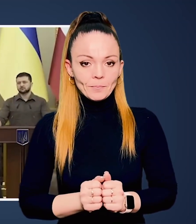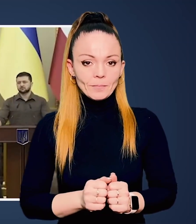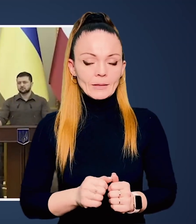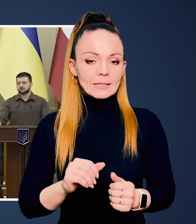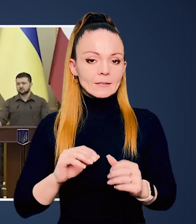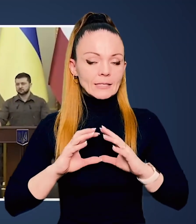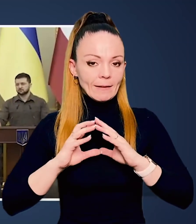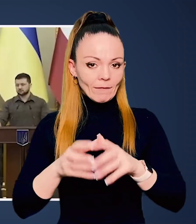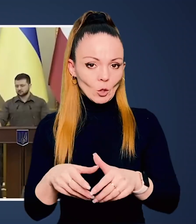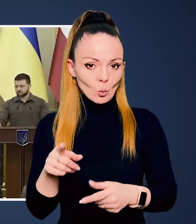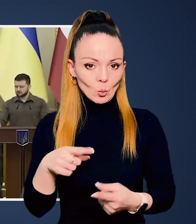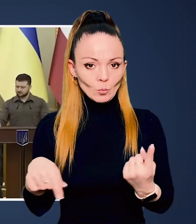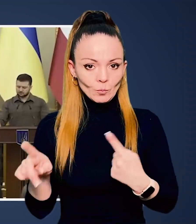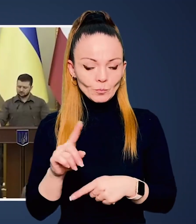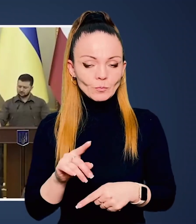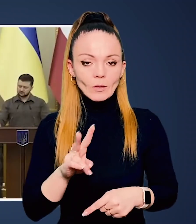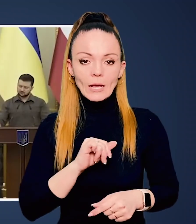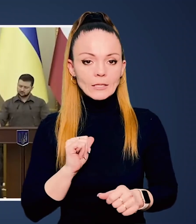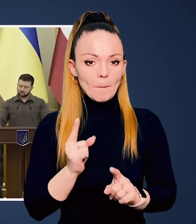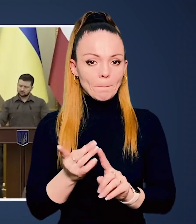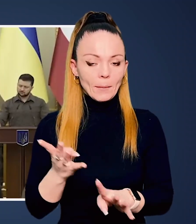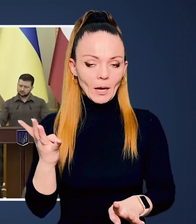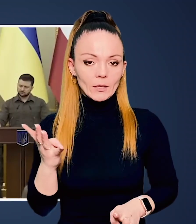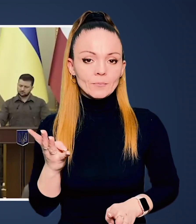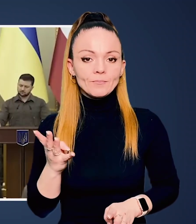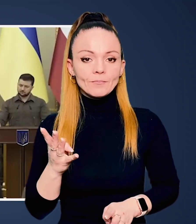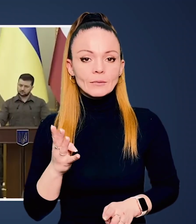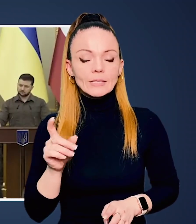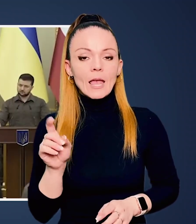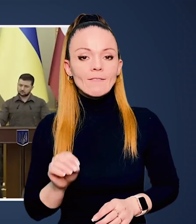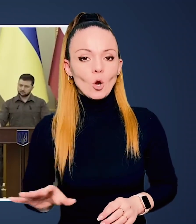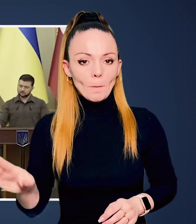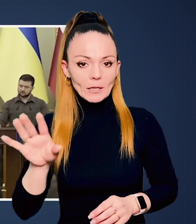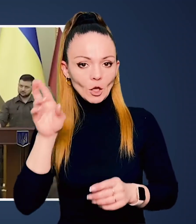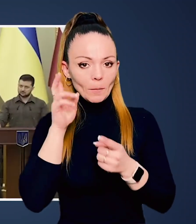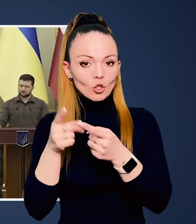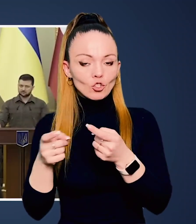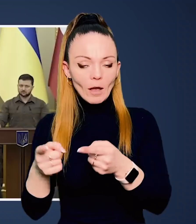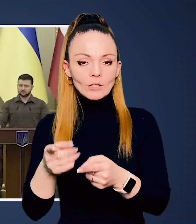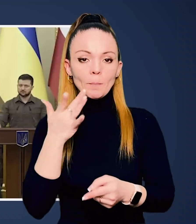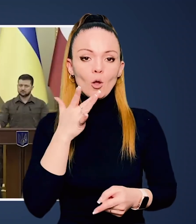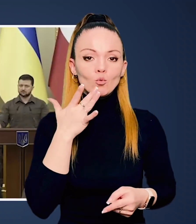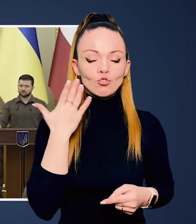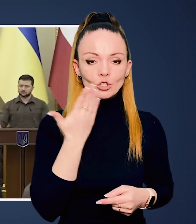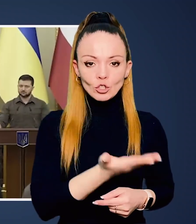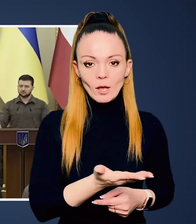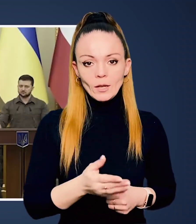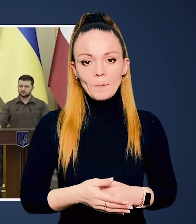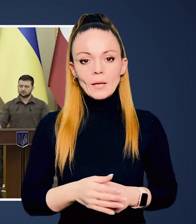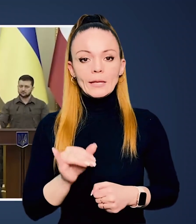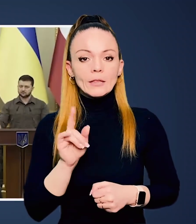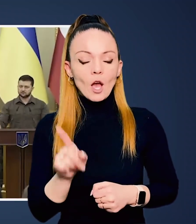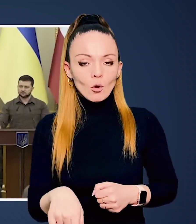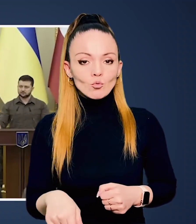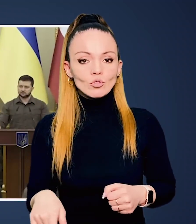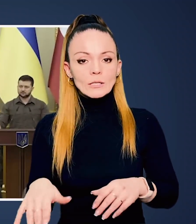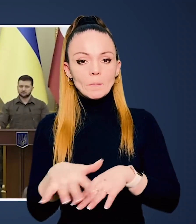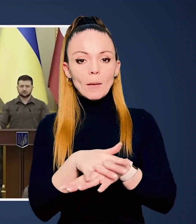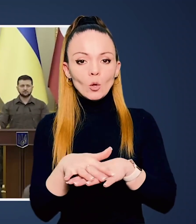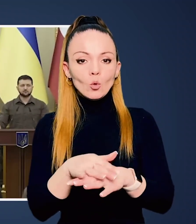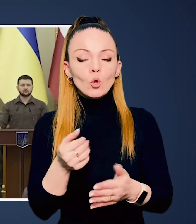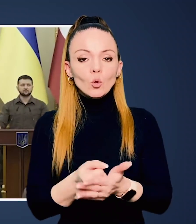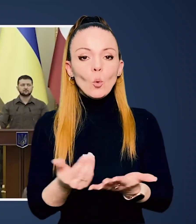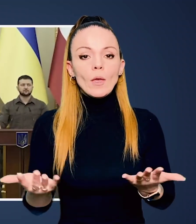колегами з цілого світу. Насамперед, з європейськими державами, Сполученими Штатами